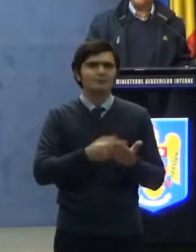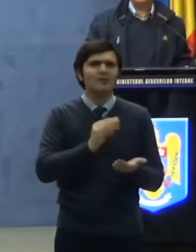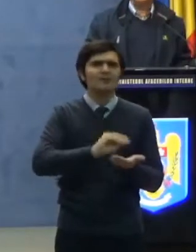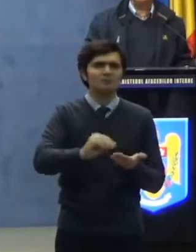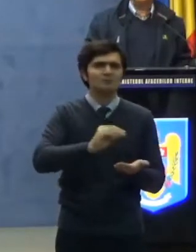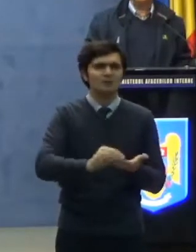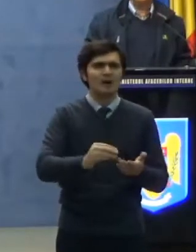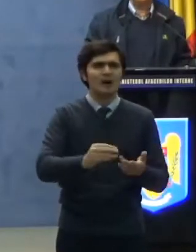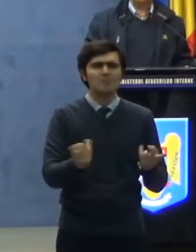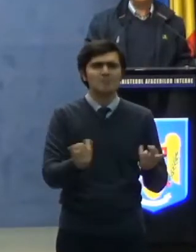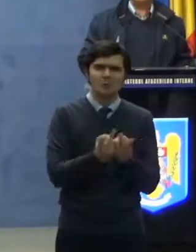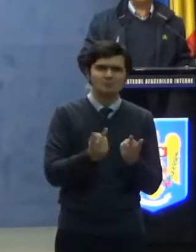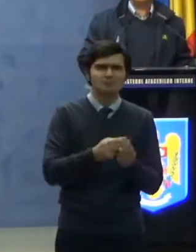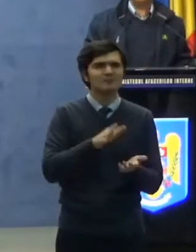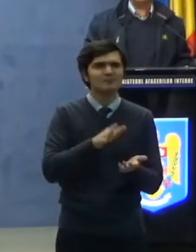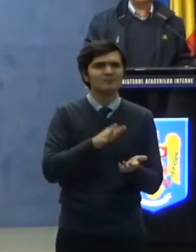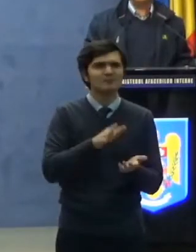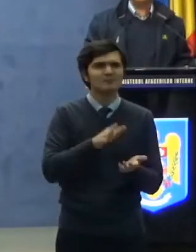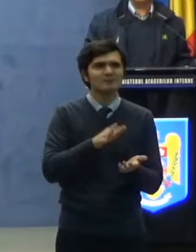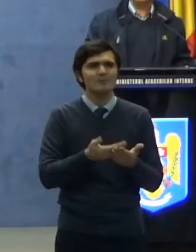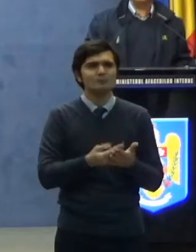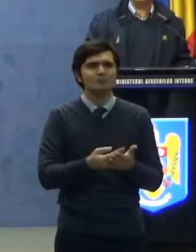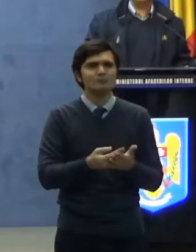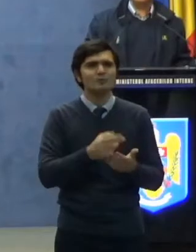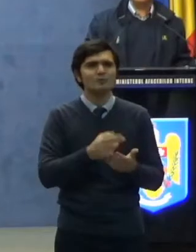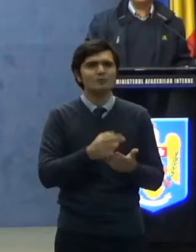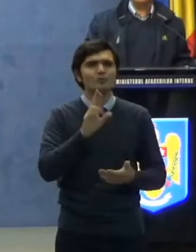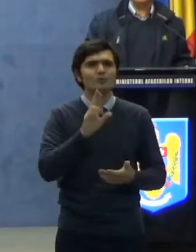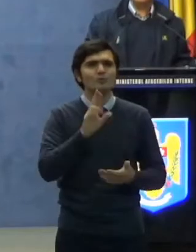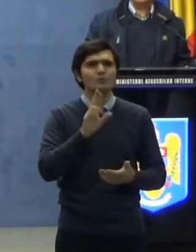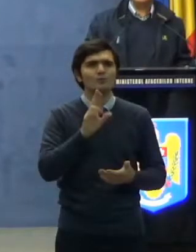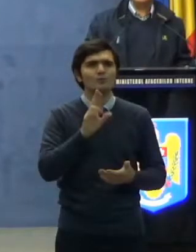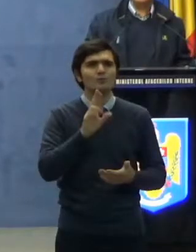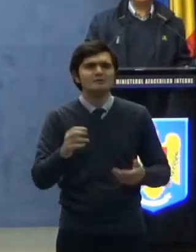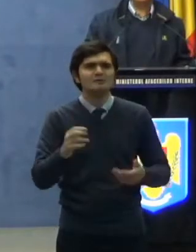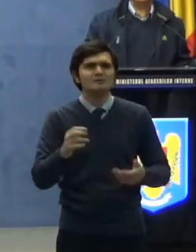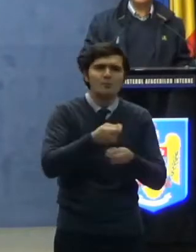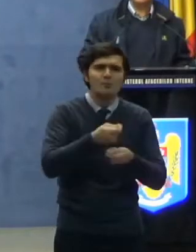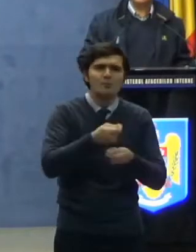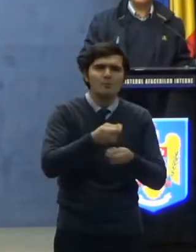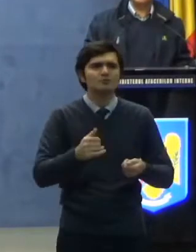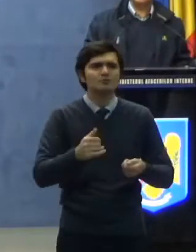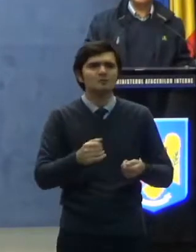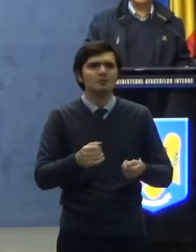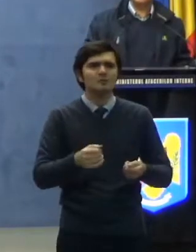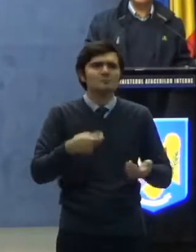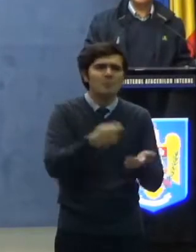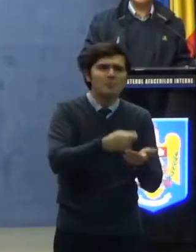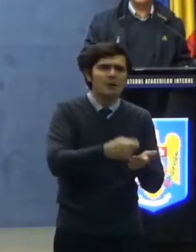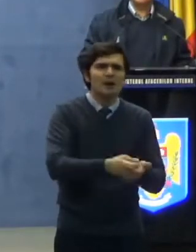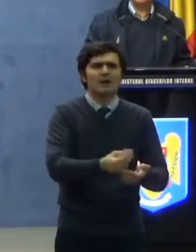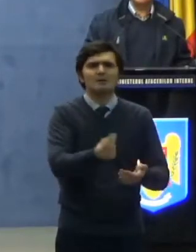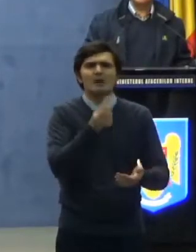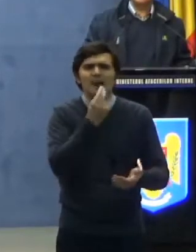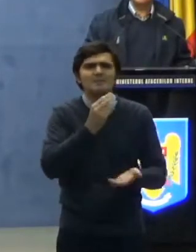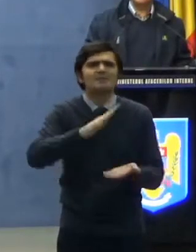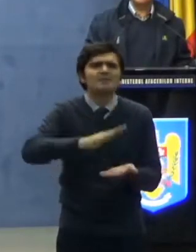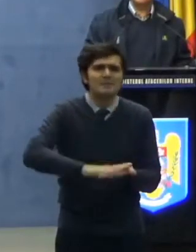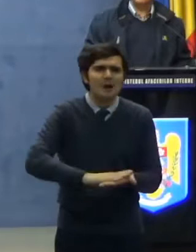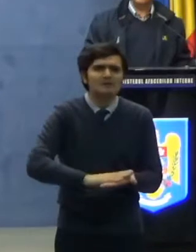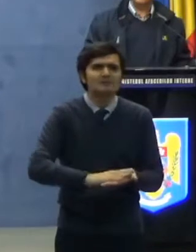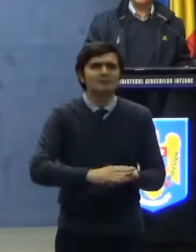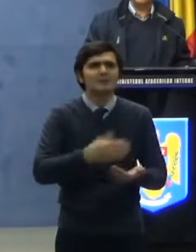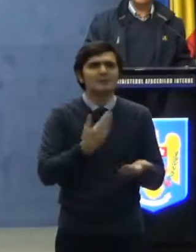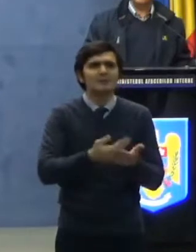corespunzătoare a serviciilor de utilități publice, precum și aprovizionarea cu alimente de bază pentru persoanele